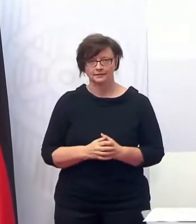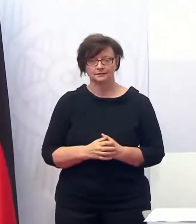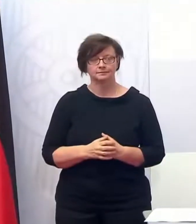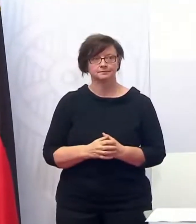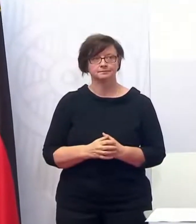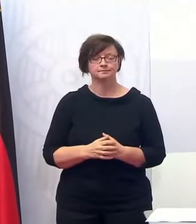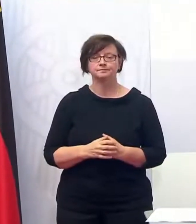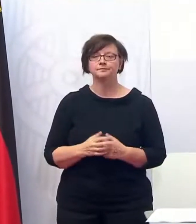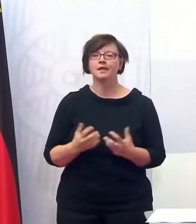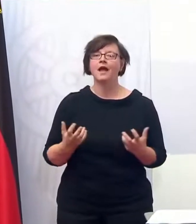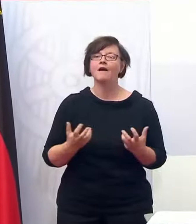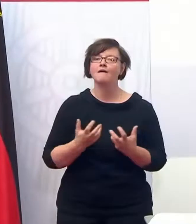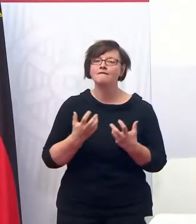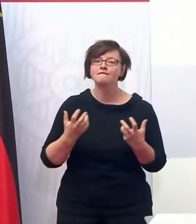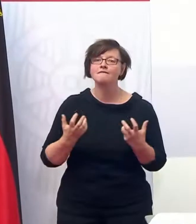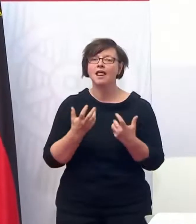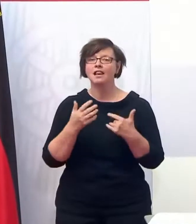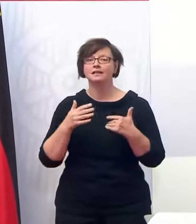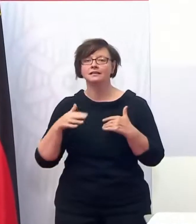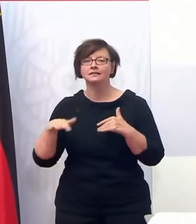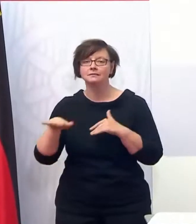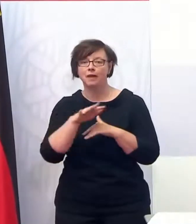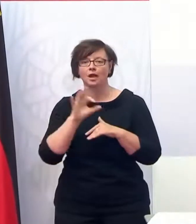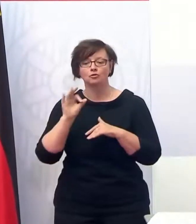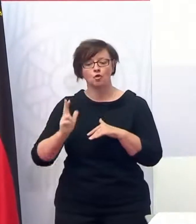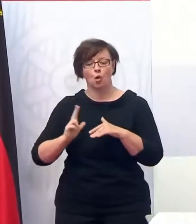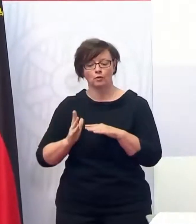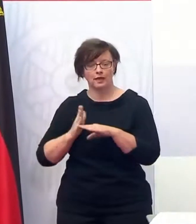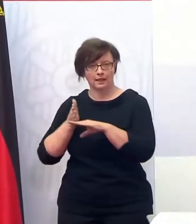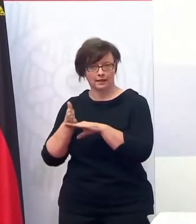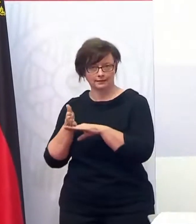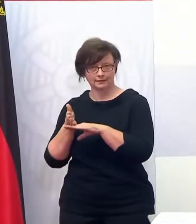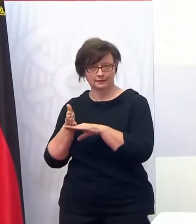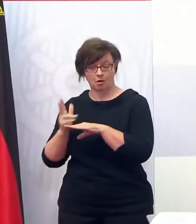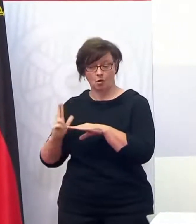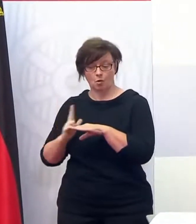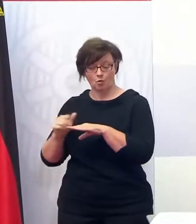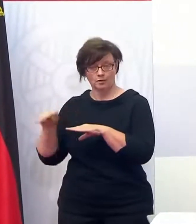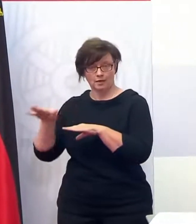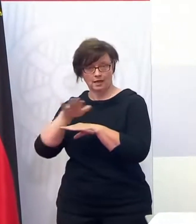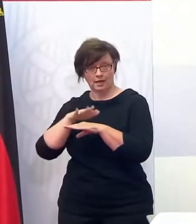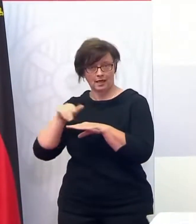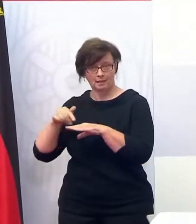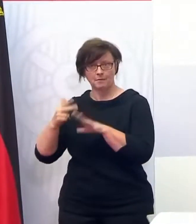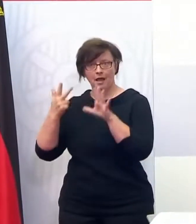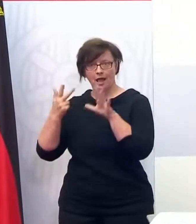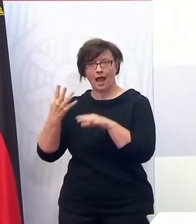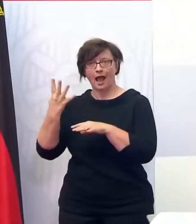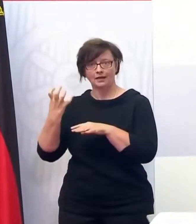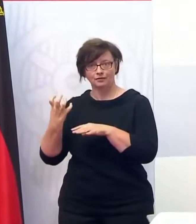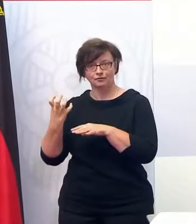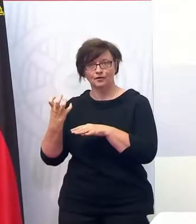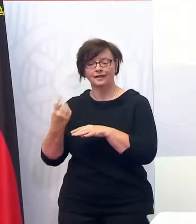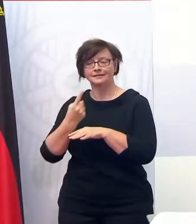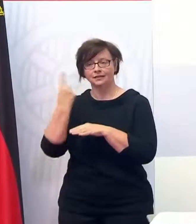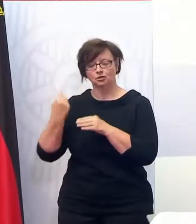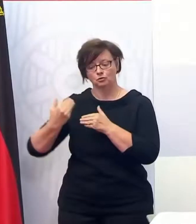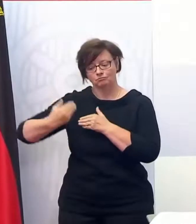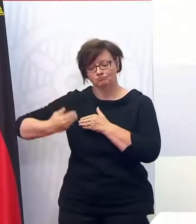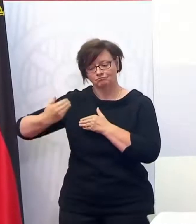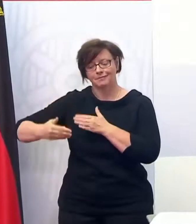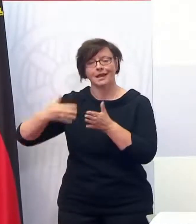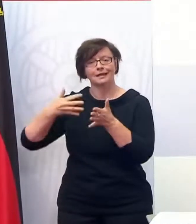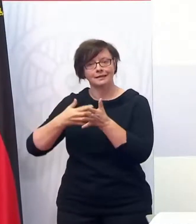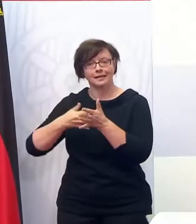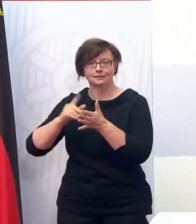Wellnessbereiche für die Hotelgäste. Und die Hotels haben wir ja mit diesen 48 Stunden Testregimen für die Gäste